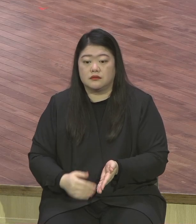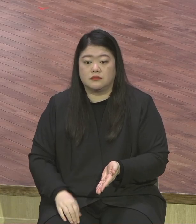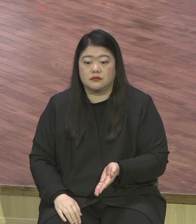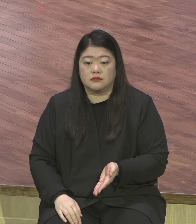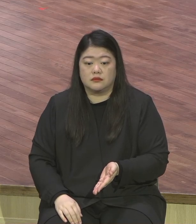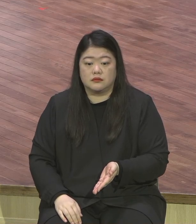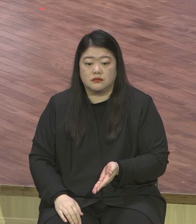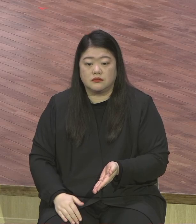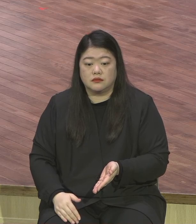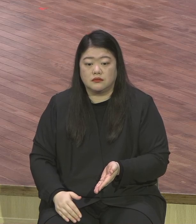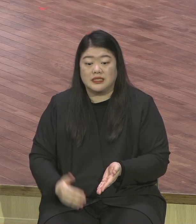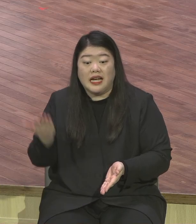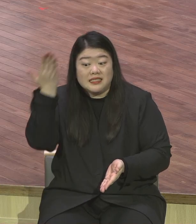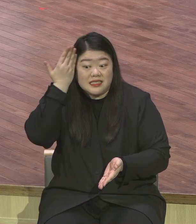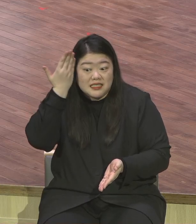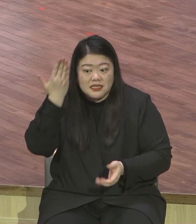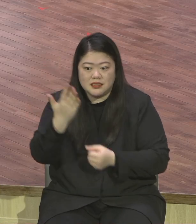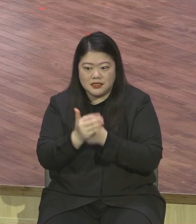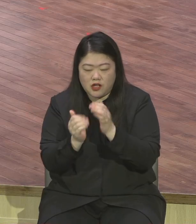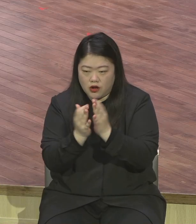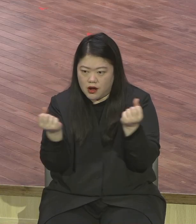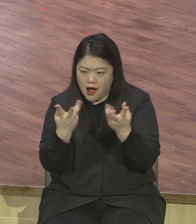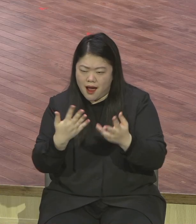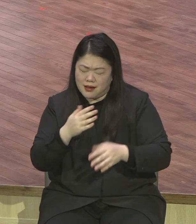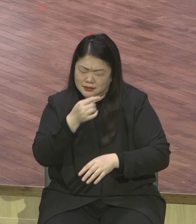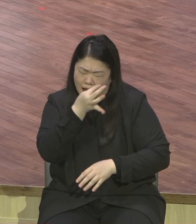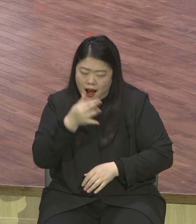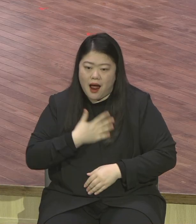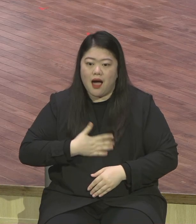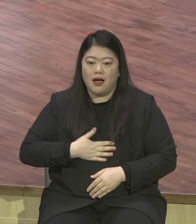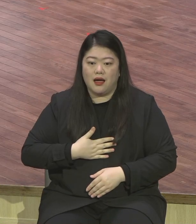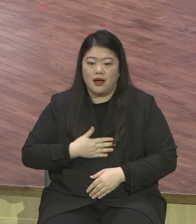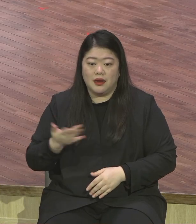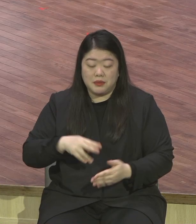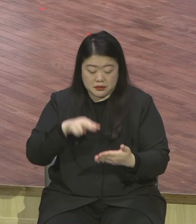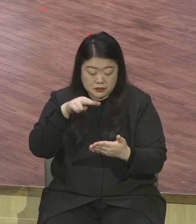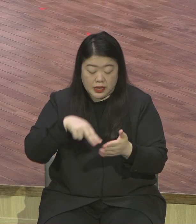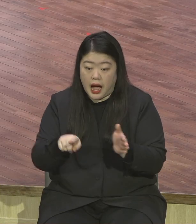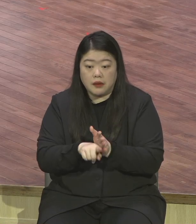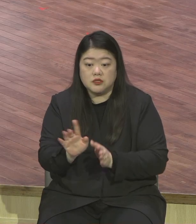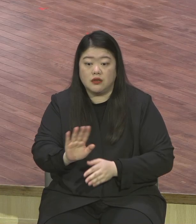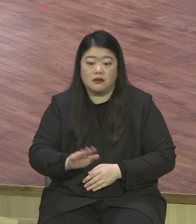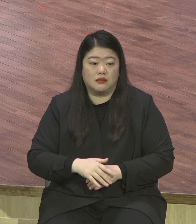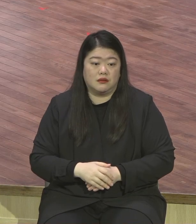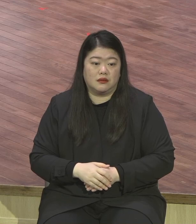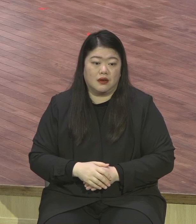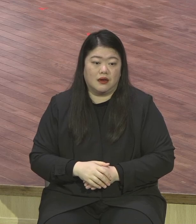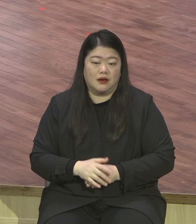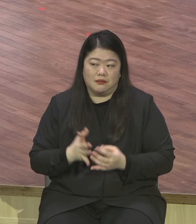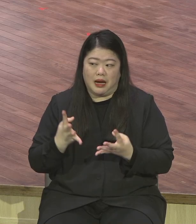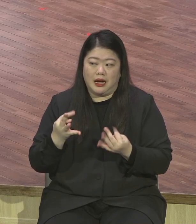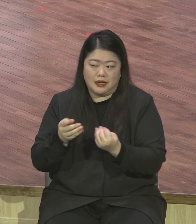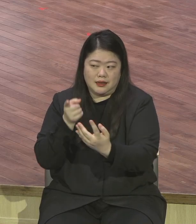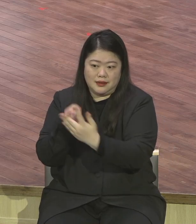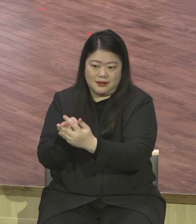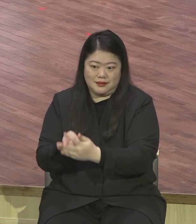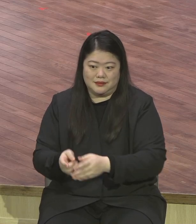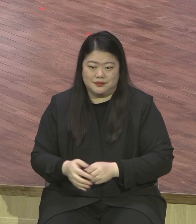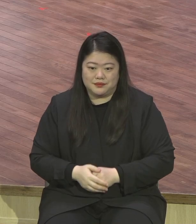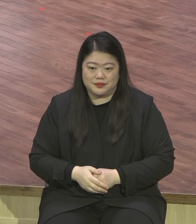전혀 말씀에 순종 안 합니다 그래서 상세의 3장 6장 11장의